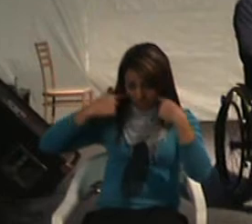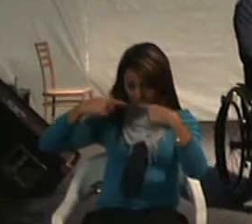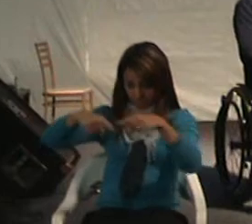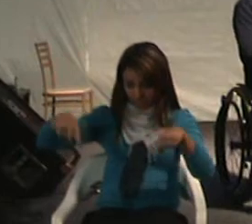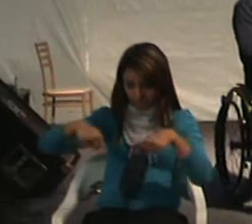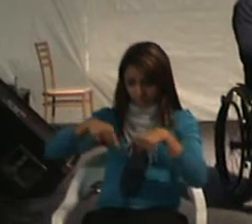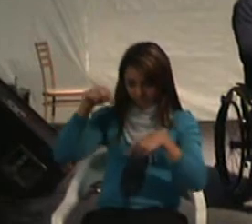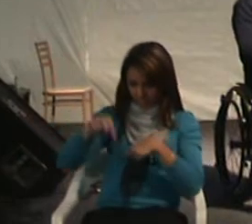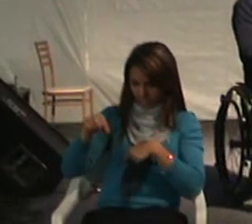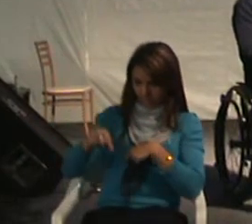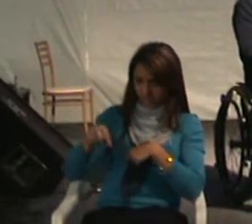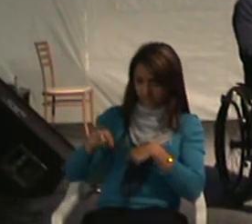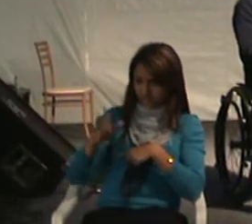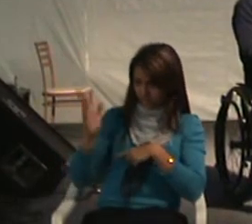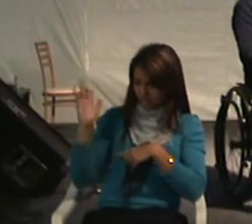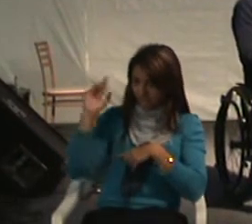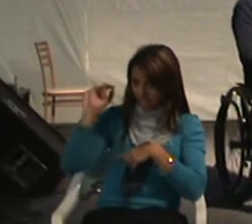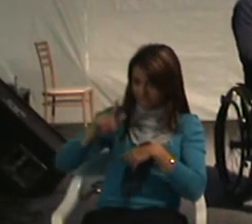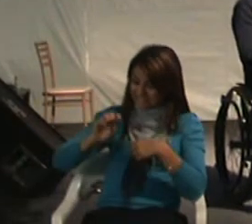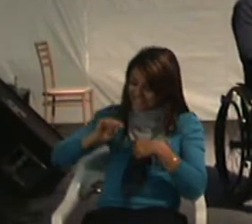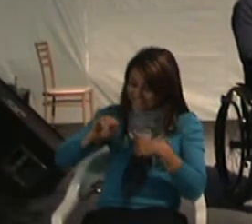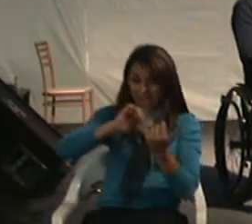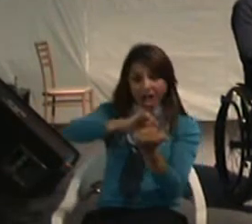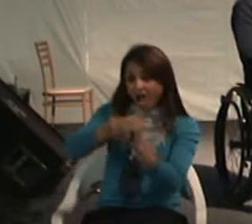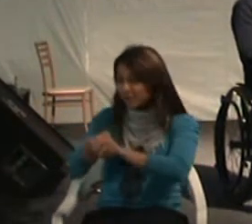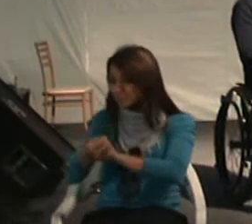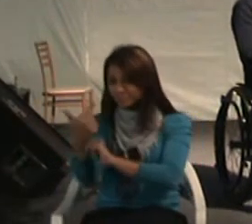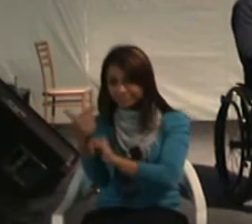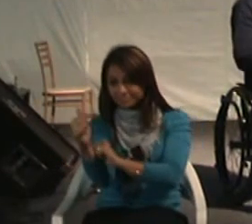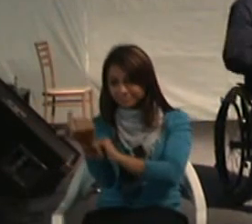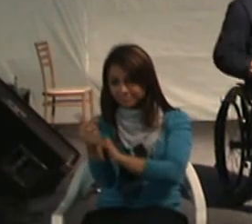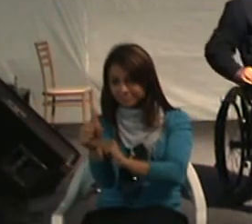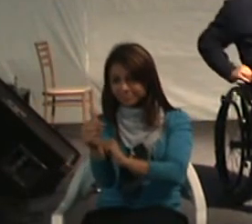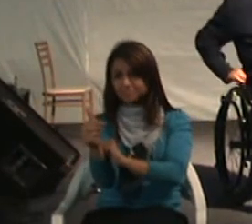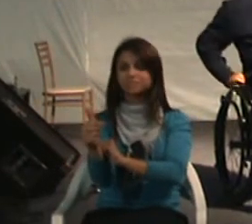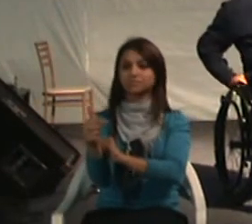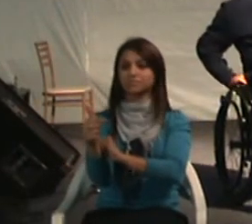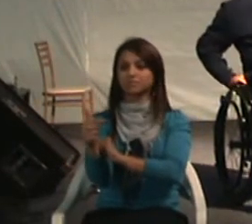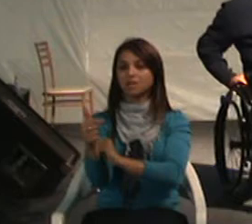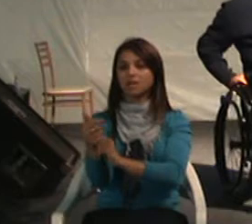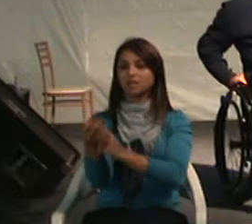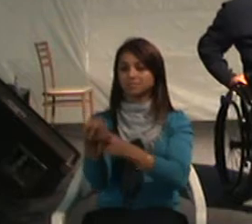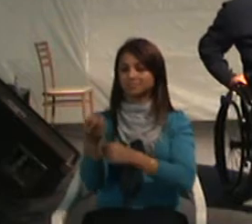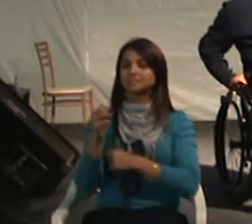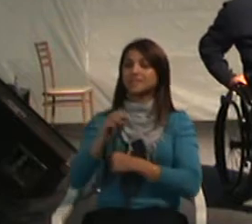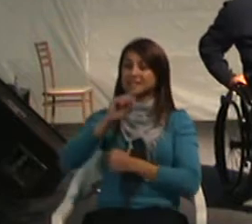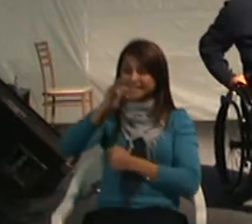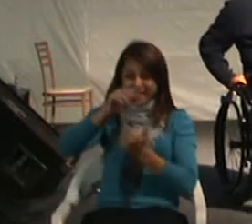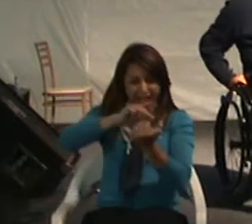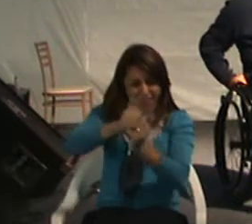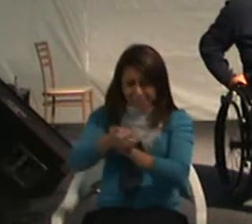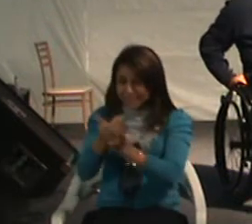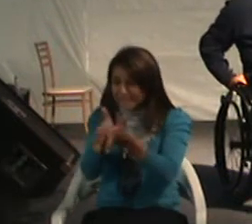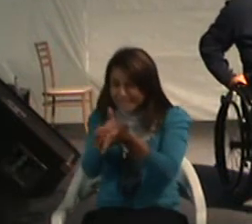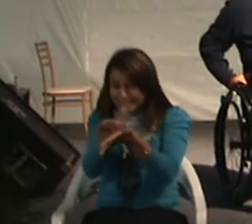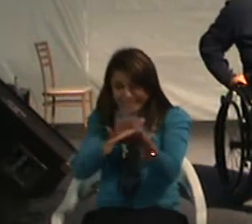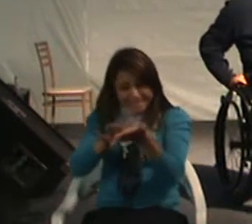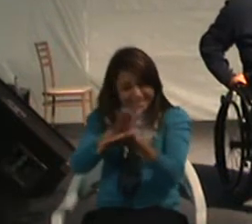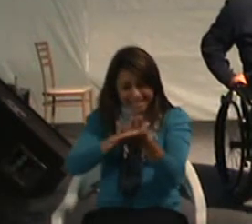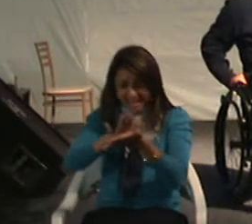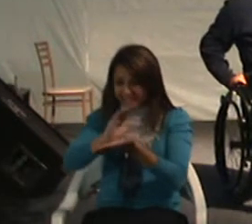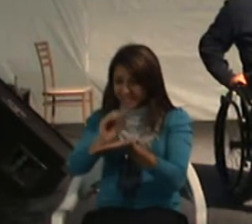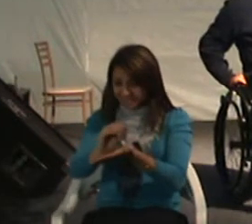se o ambiente não é adaptado, quanto menos adaptado for esse